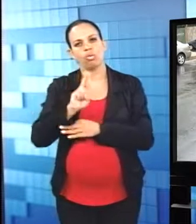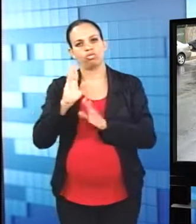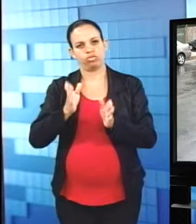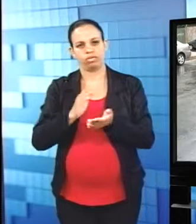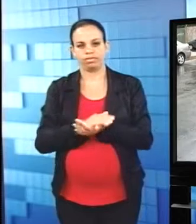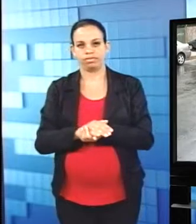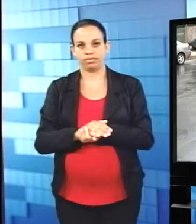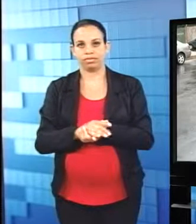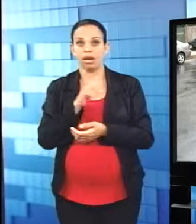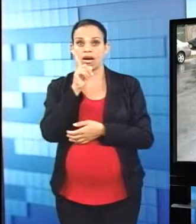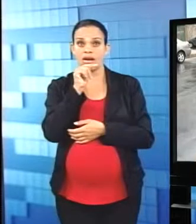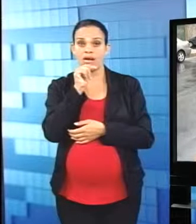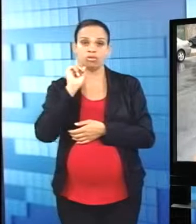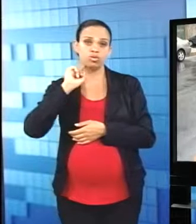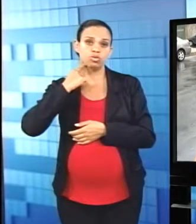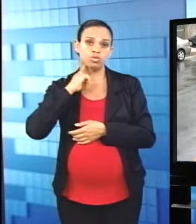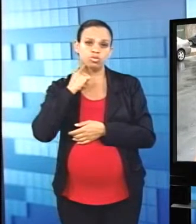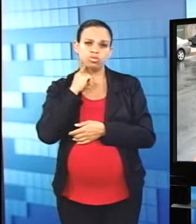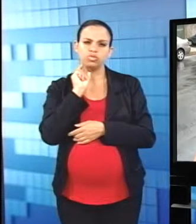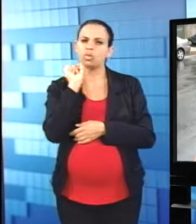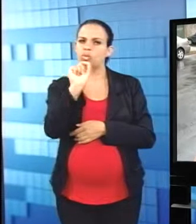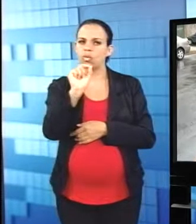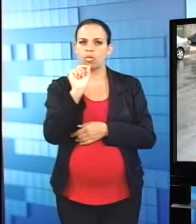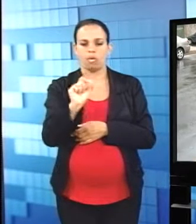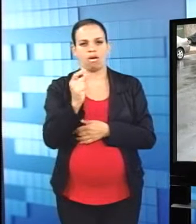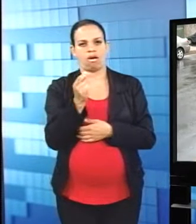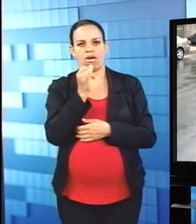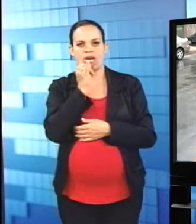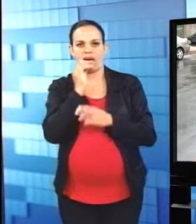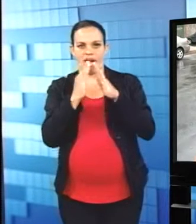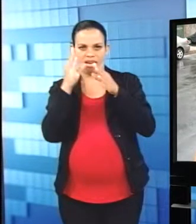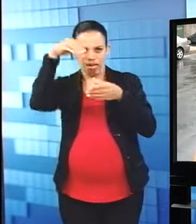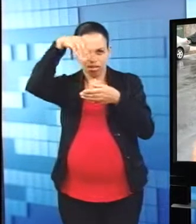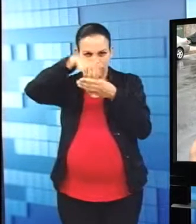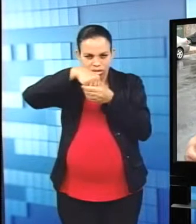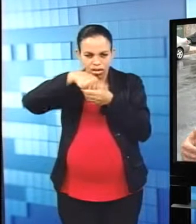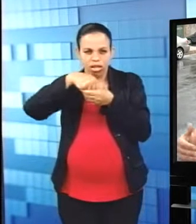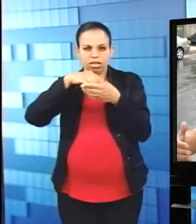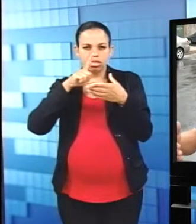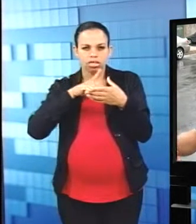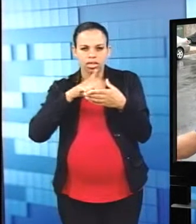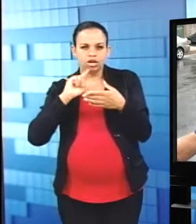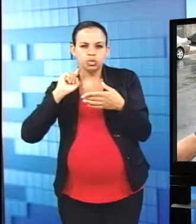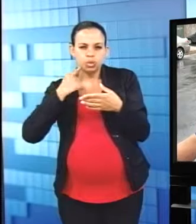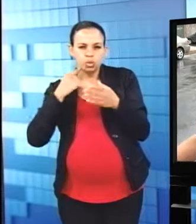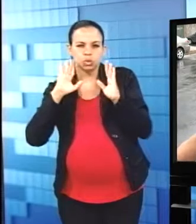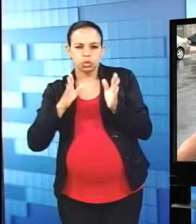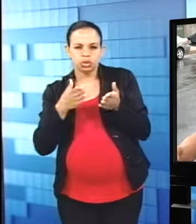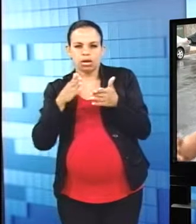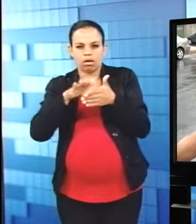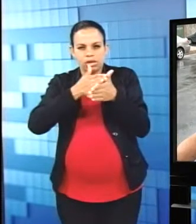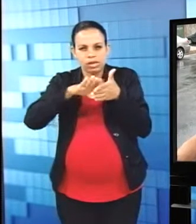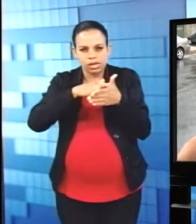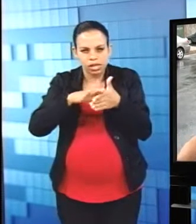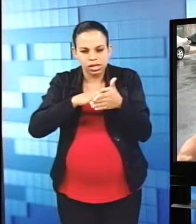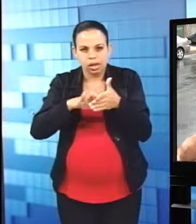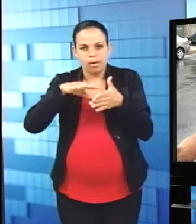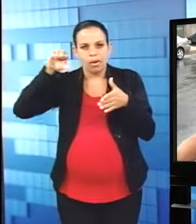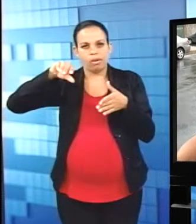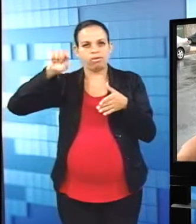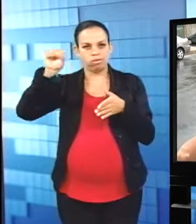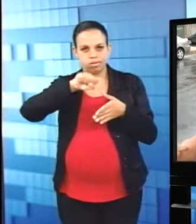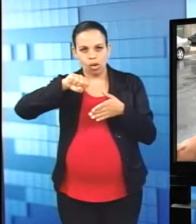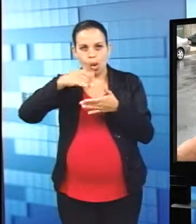Esperamos que consigamos êxito. Se não conseguirmos, nós vamos representar pela prisão preventiva do mesmo.